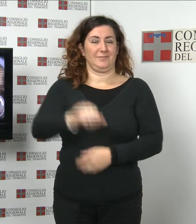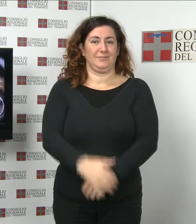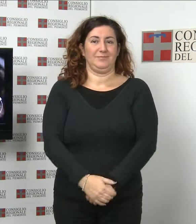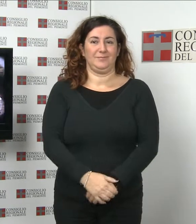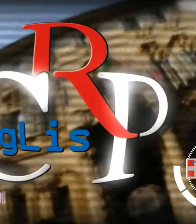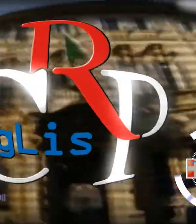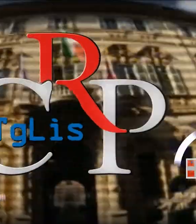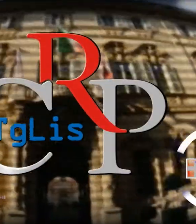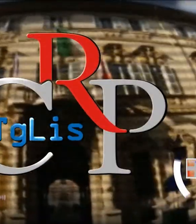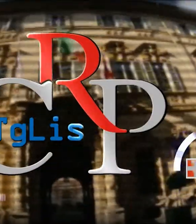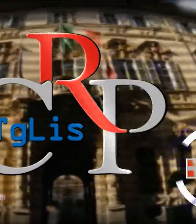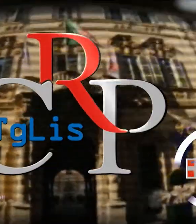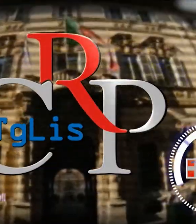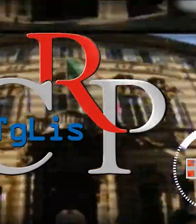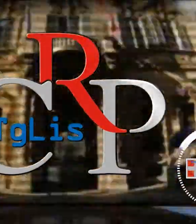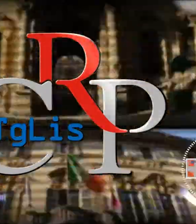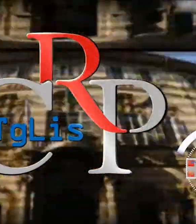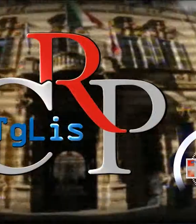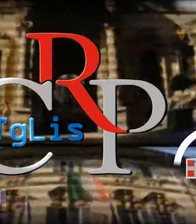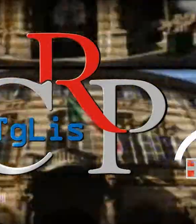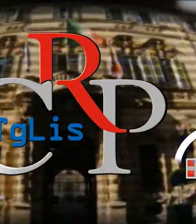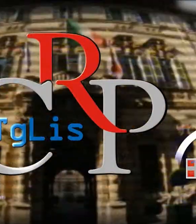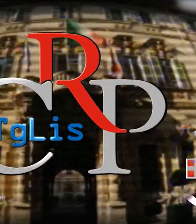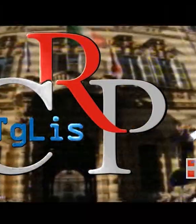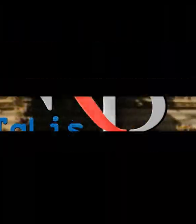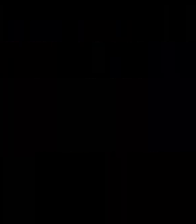Grazie a tutti! a Grazie